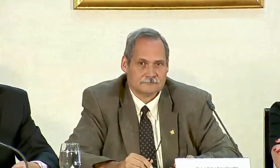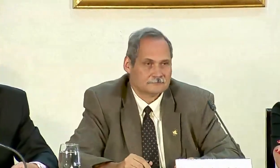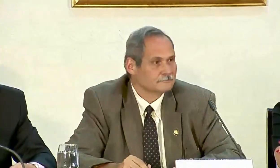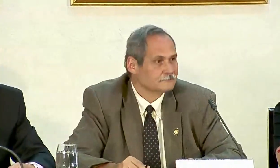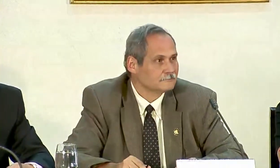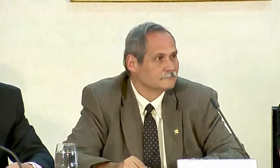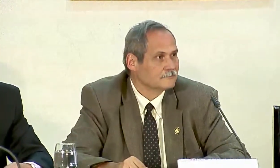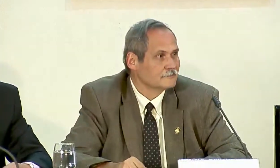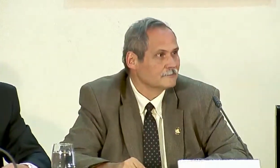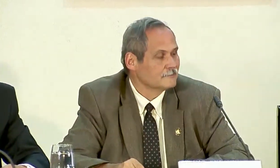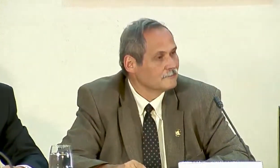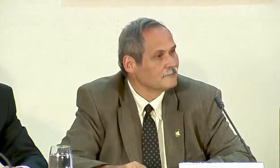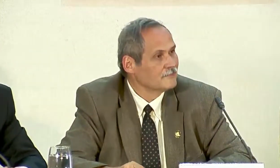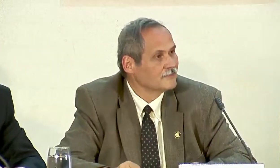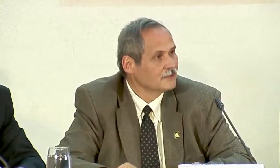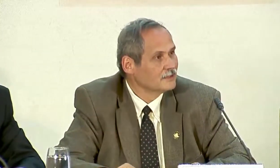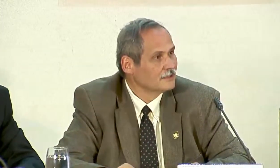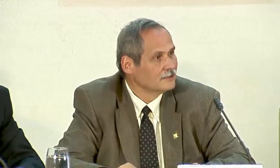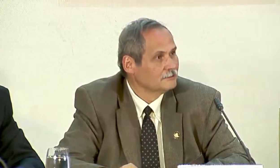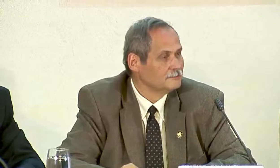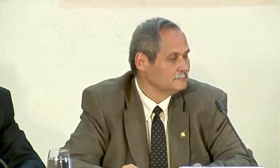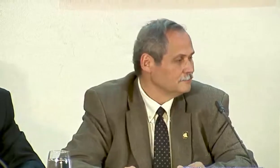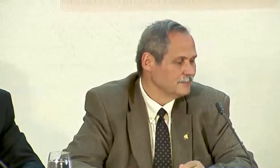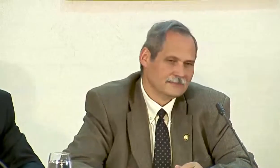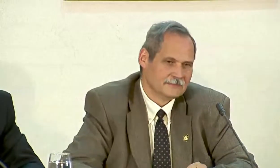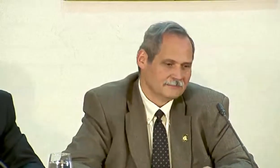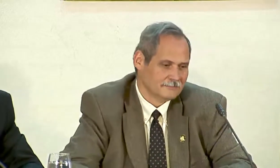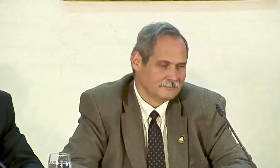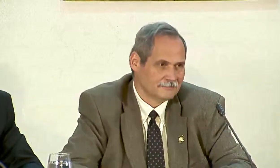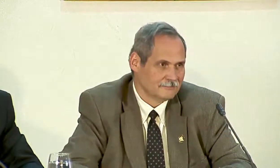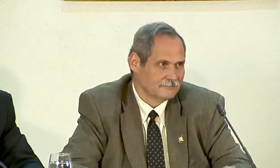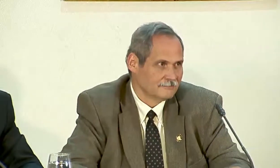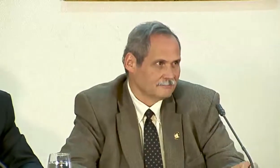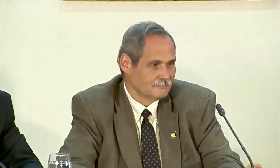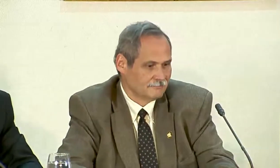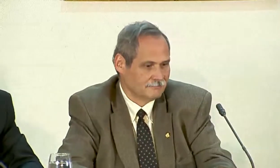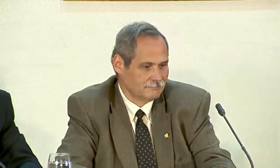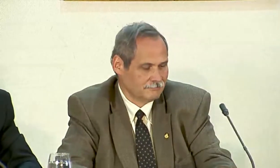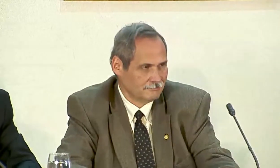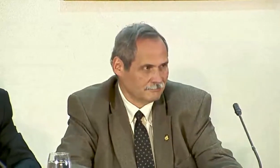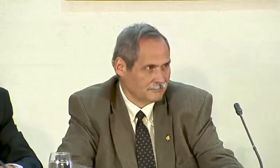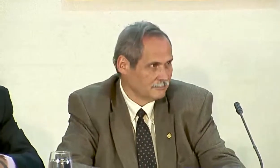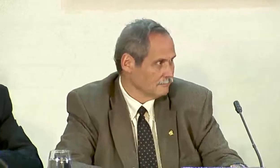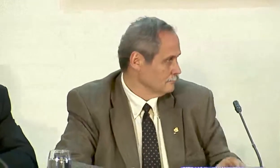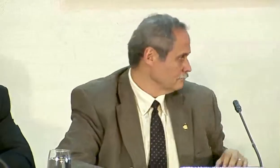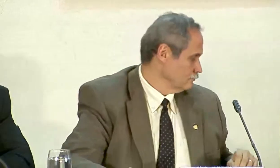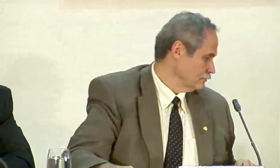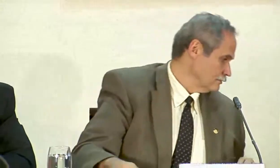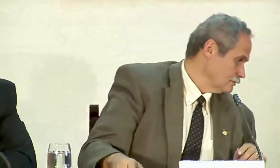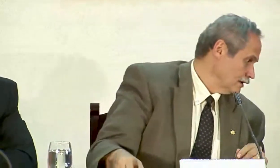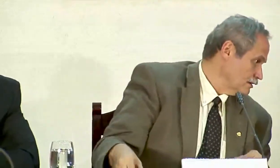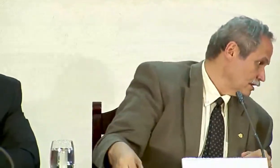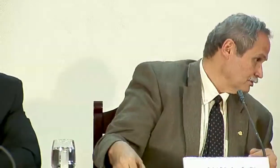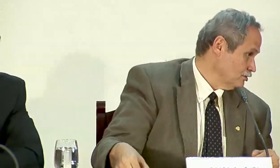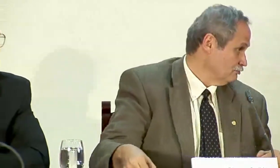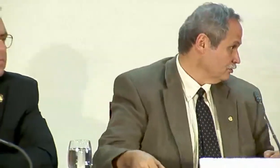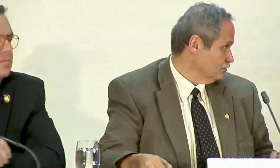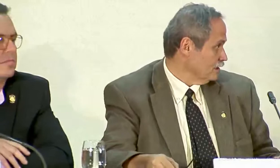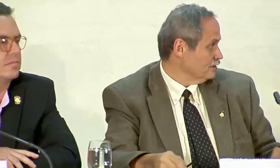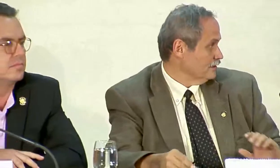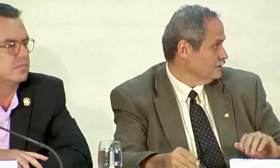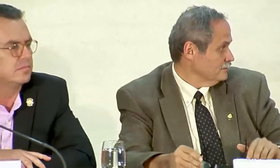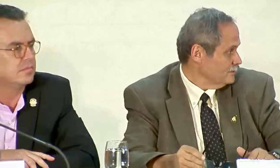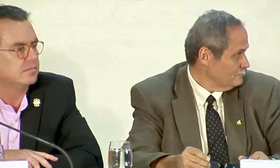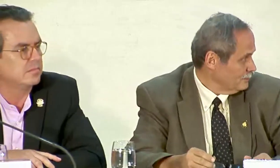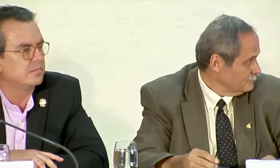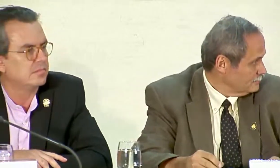Buenas, Presidenta. Don Edgar, ahora que hablaba de los proyectos para futuro, hace como tres semanas estaba en